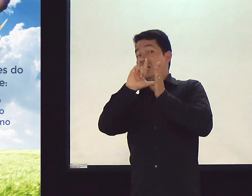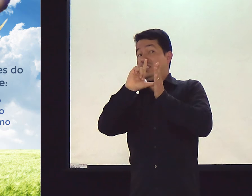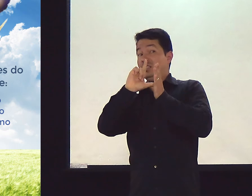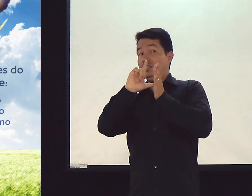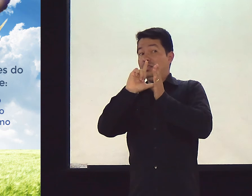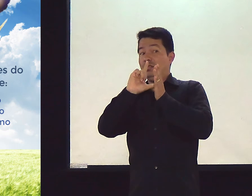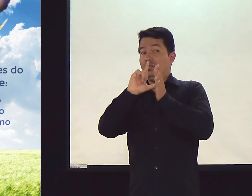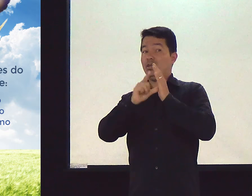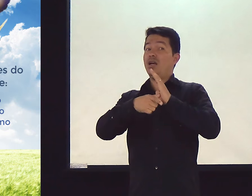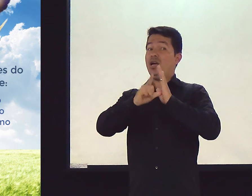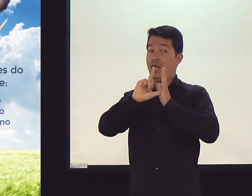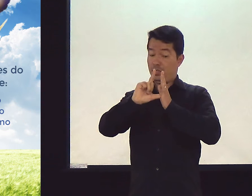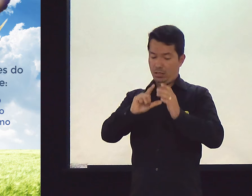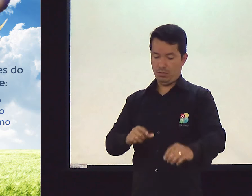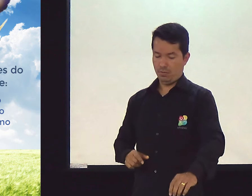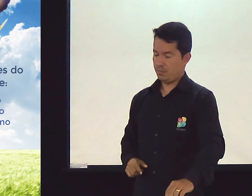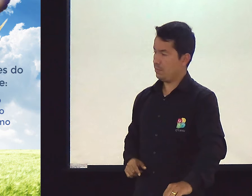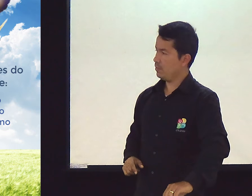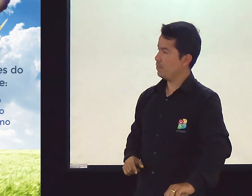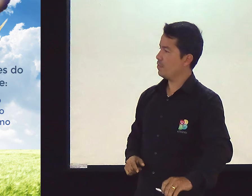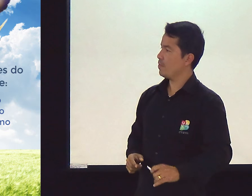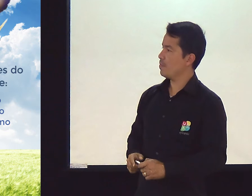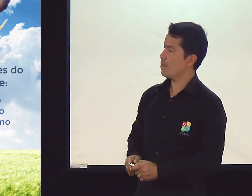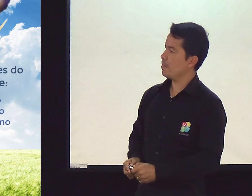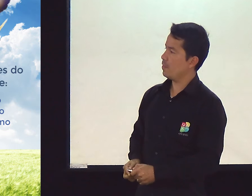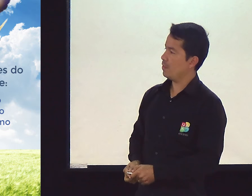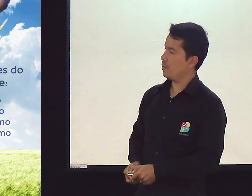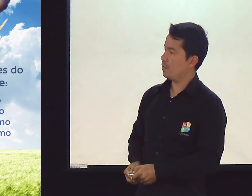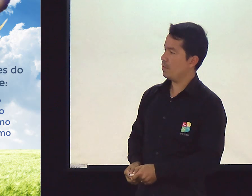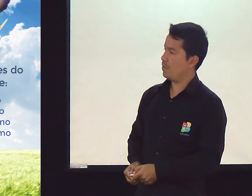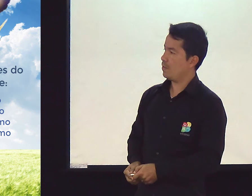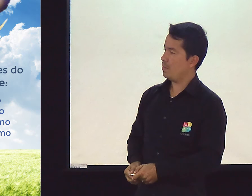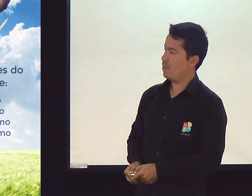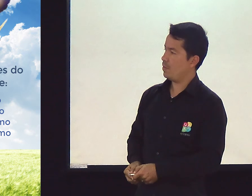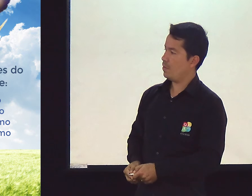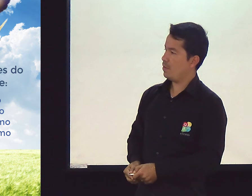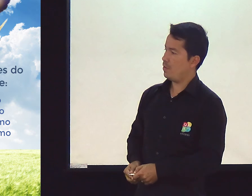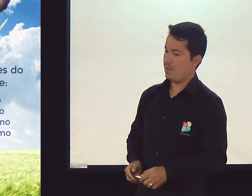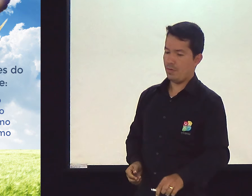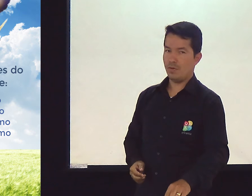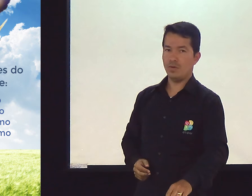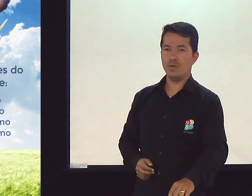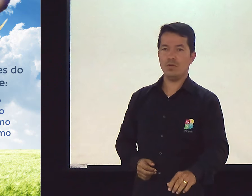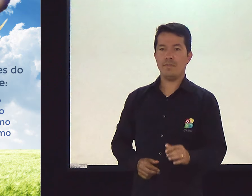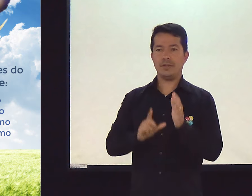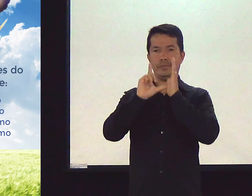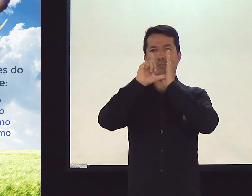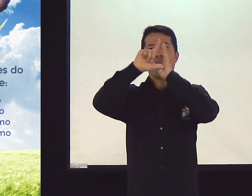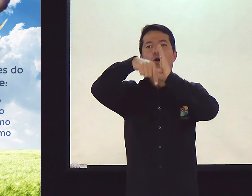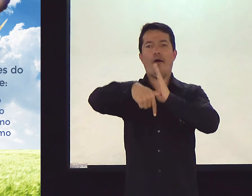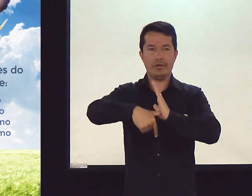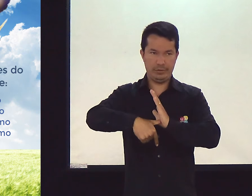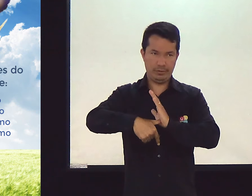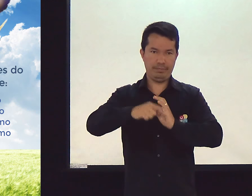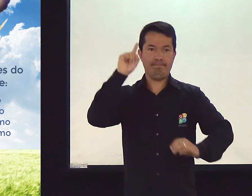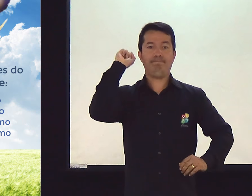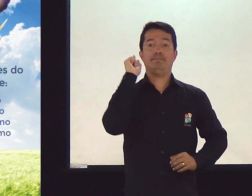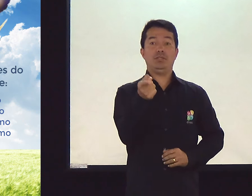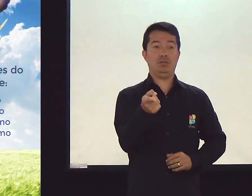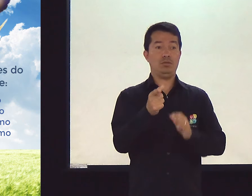aconteceriam antes desse tempo de mil anos. E, por último, o quarto quesito, nós temos também o pós-milenismo. O que